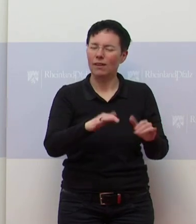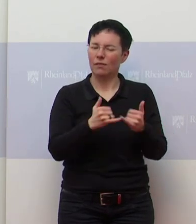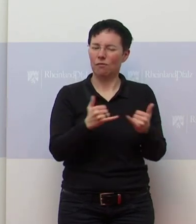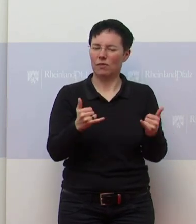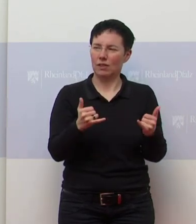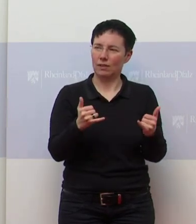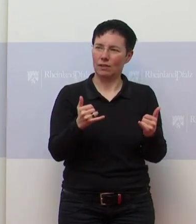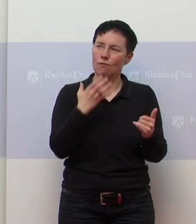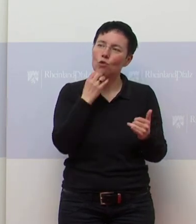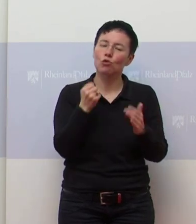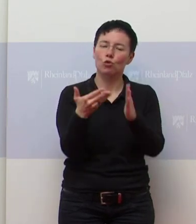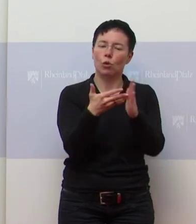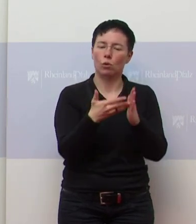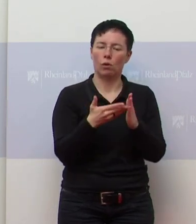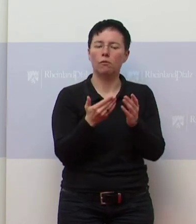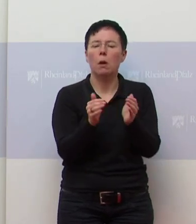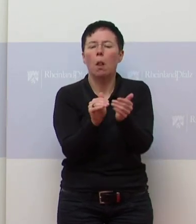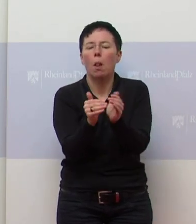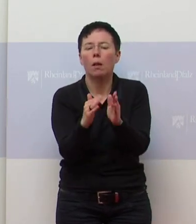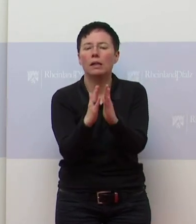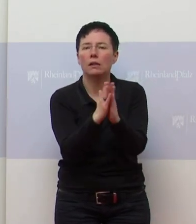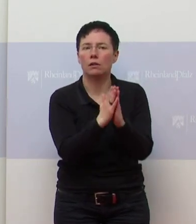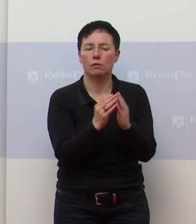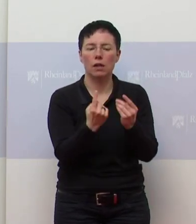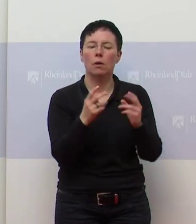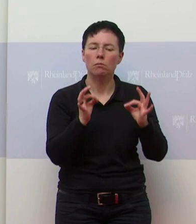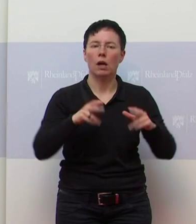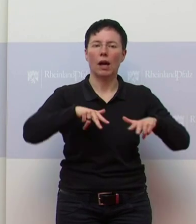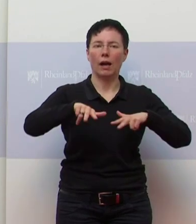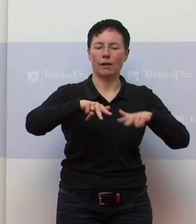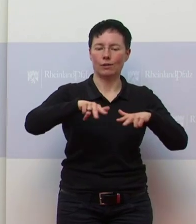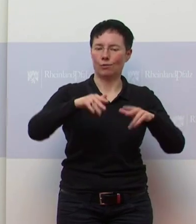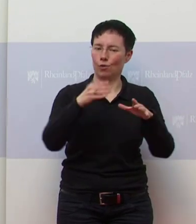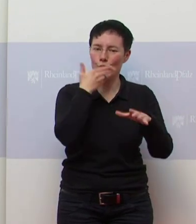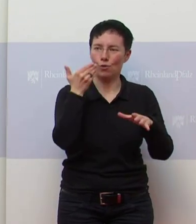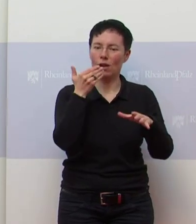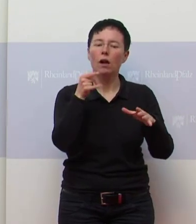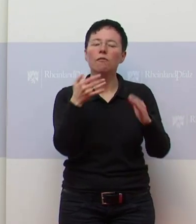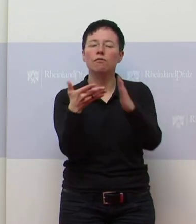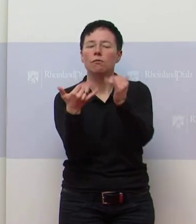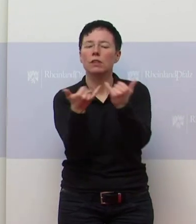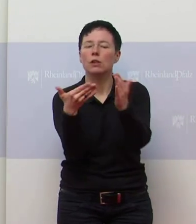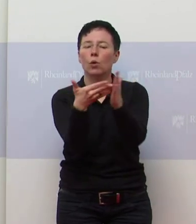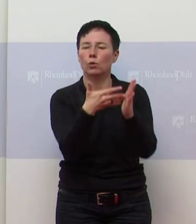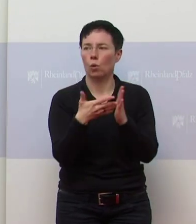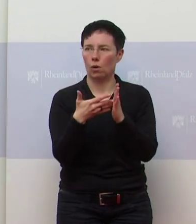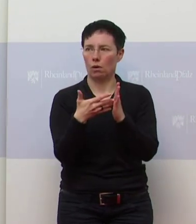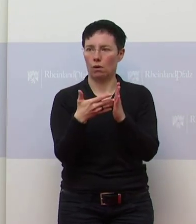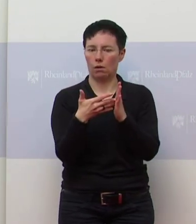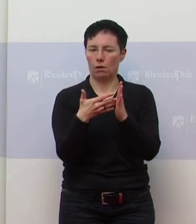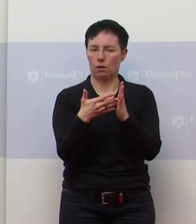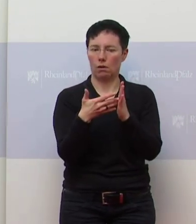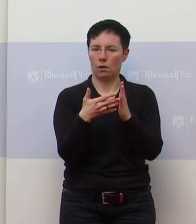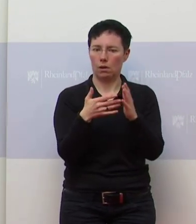kleinere, vielleicht nicht organisierte religiöse Gemeinschaften, bei denen ja der Großteil der Probleme auftragen, wenn es welche gab,